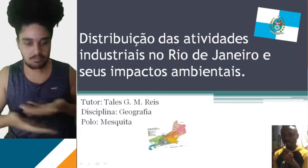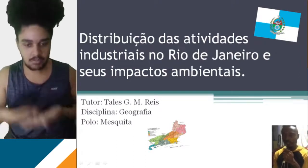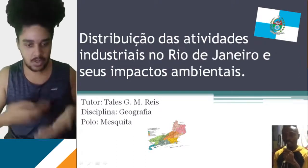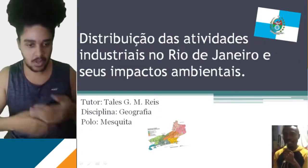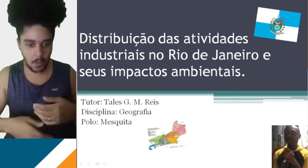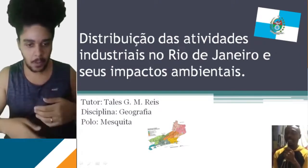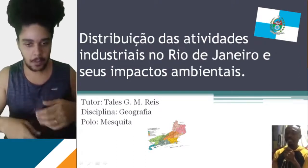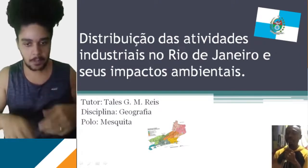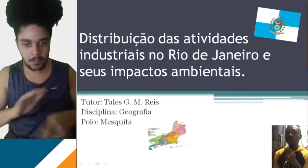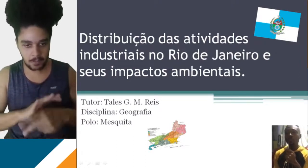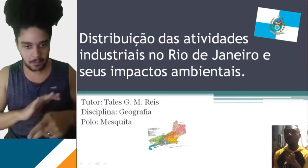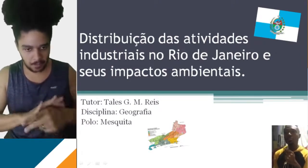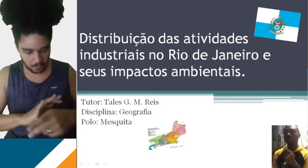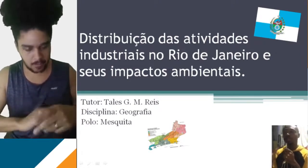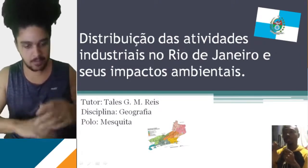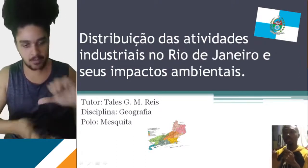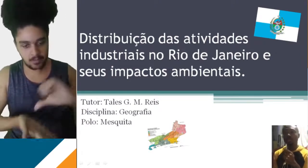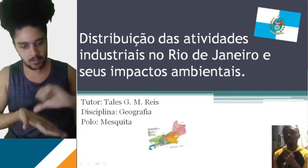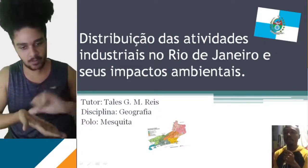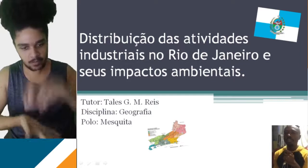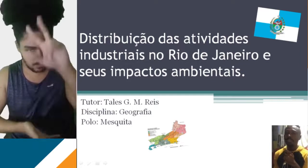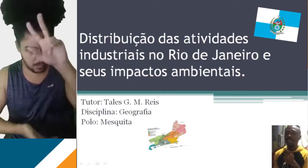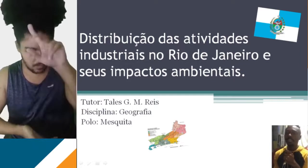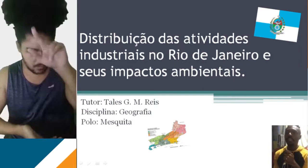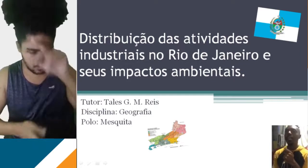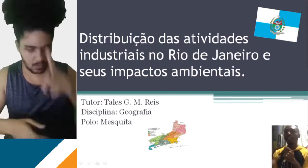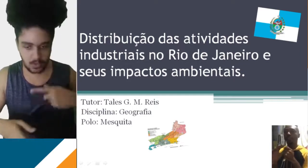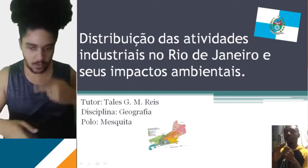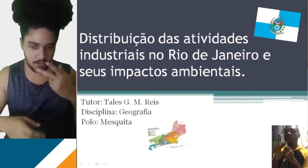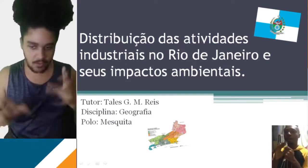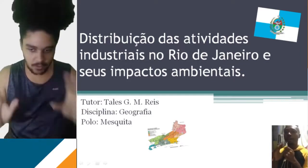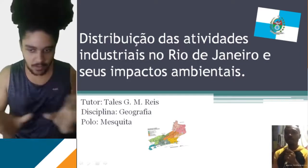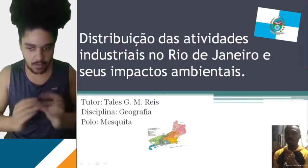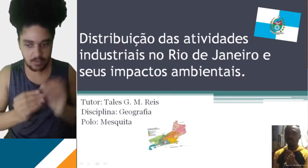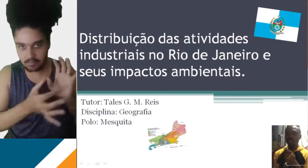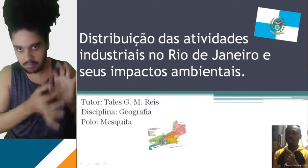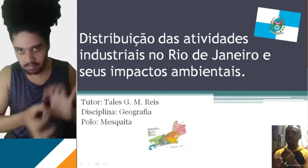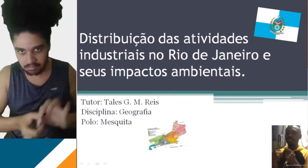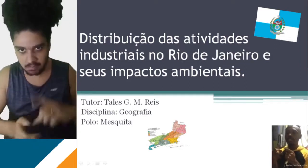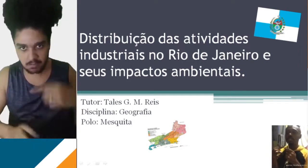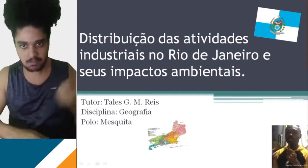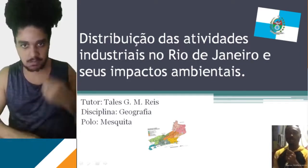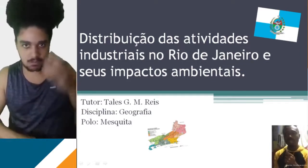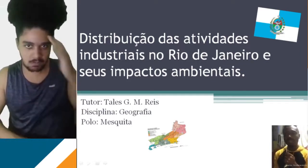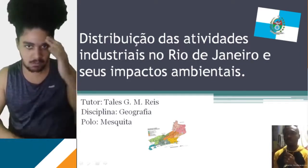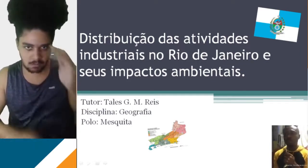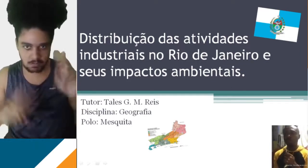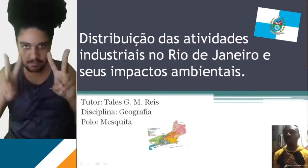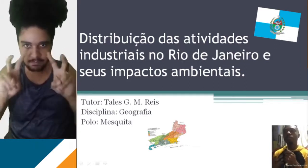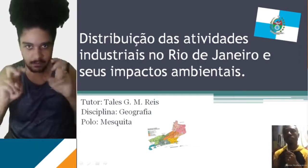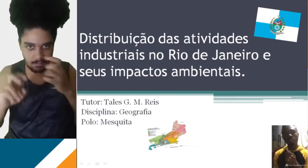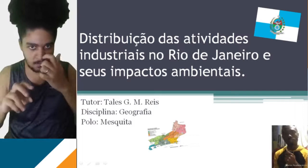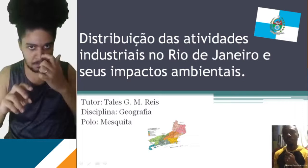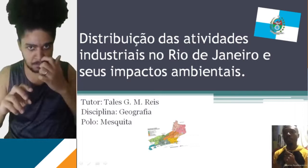respeito desse tema, beleza? A gente tem poucos minutos, mas eu trouxe de uma forma bem sintética e de uma forma bem contextualizada para a gente se situar no